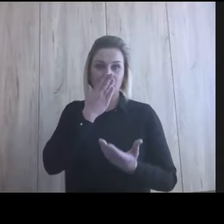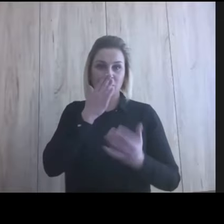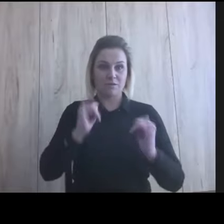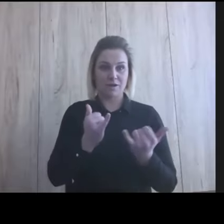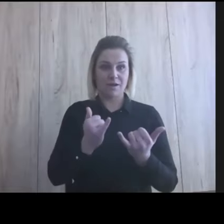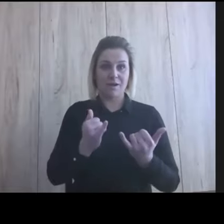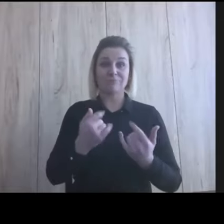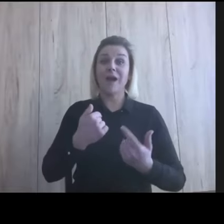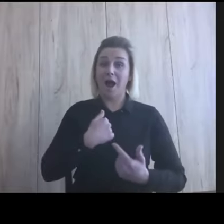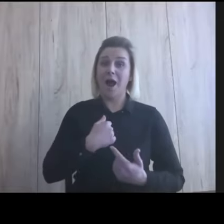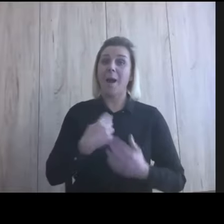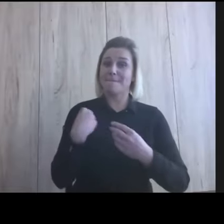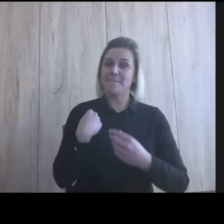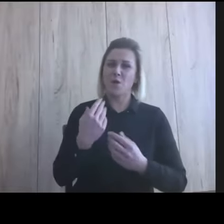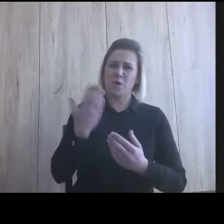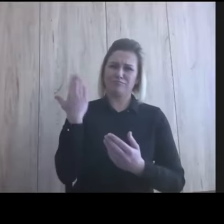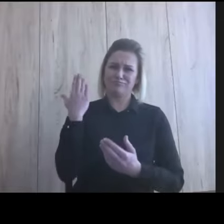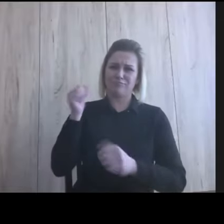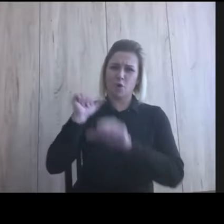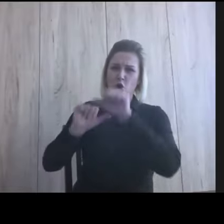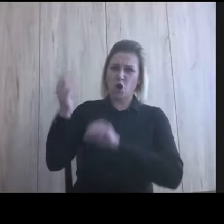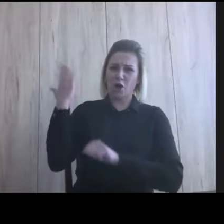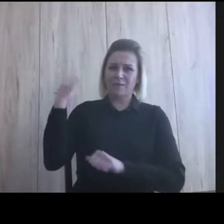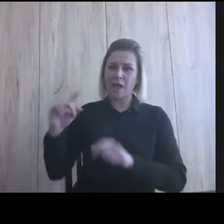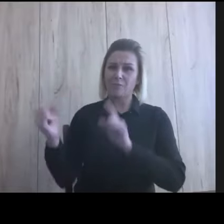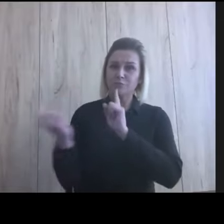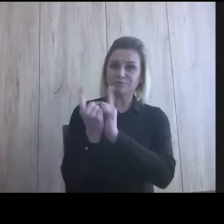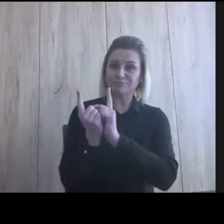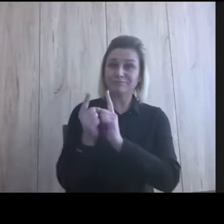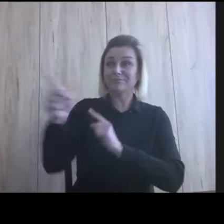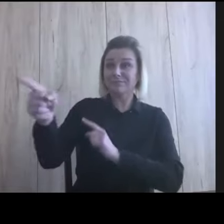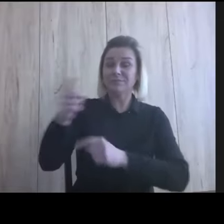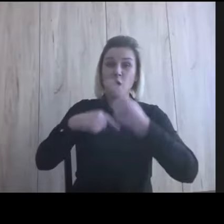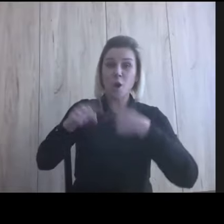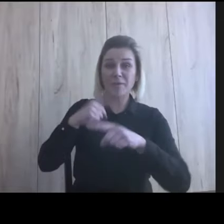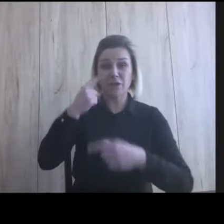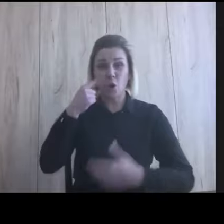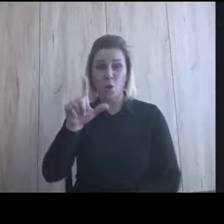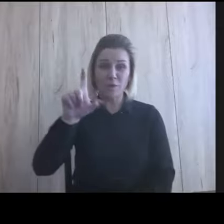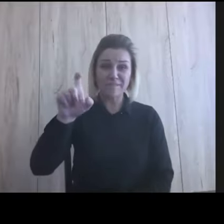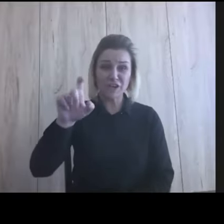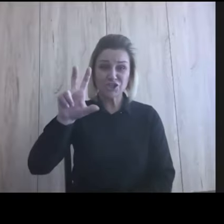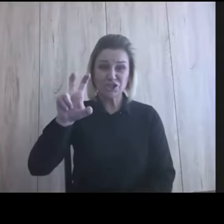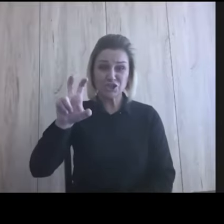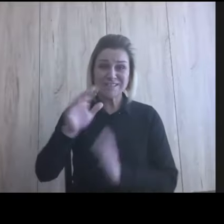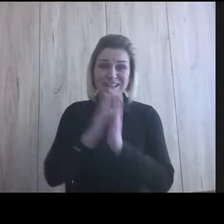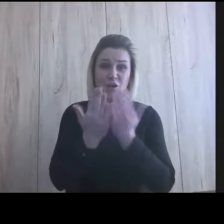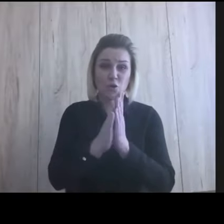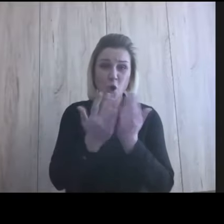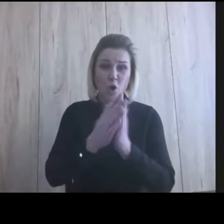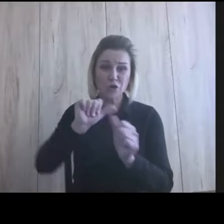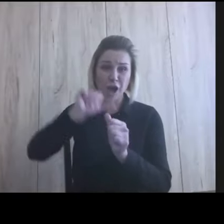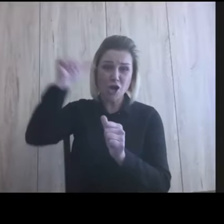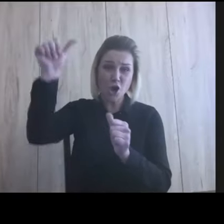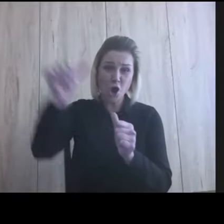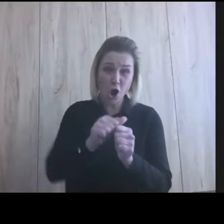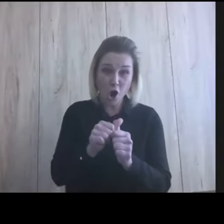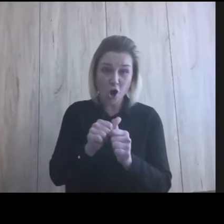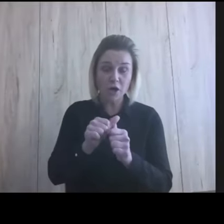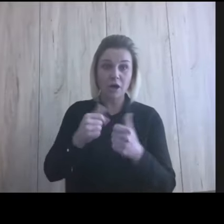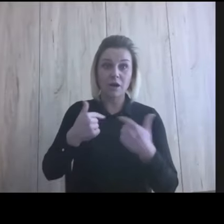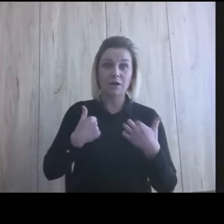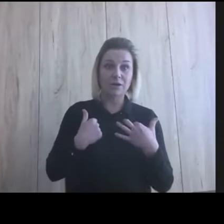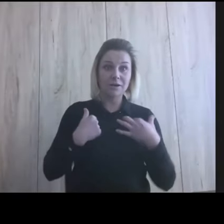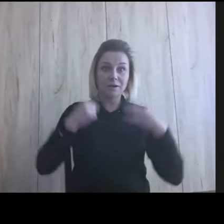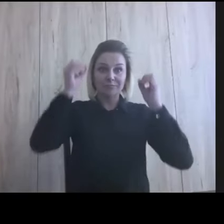z rok temu, ale jak mi powiedział, że czyta około 200 do 300 książek rocznie, no to wiecie,